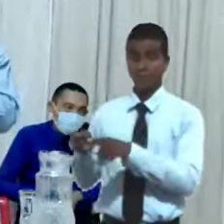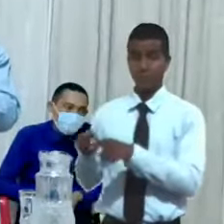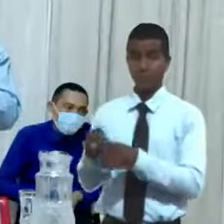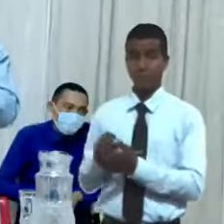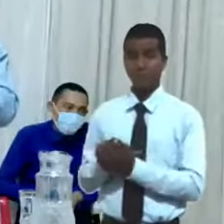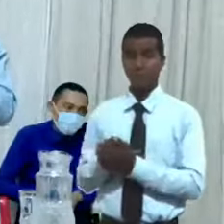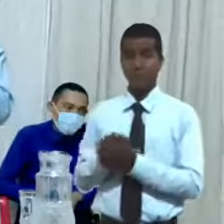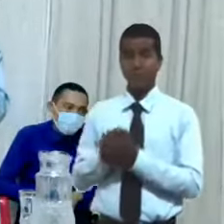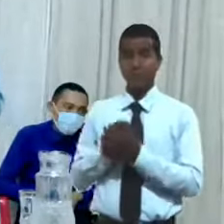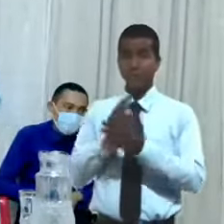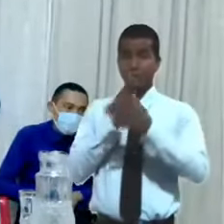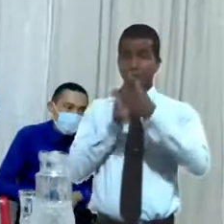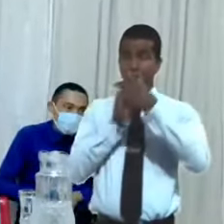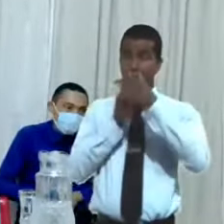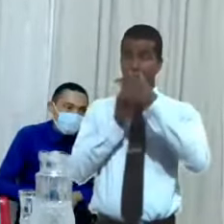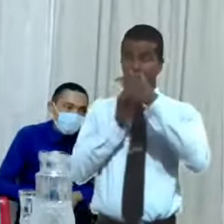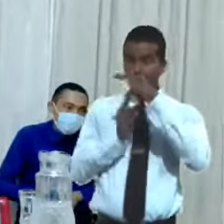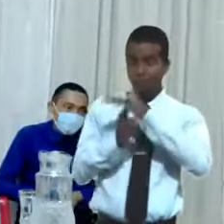humillado pues